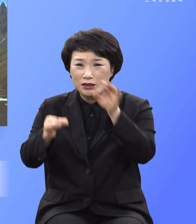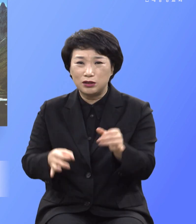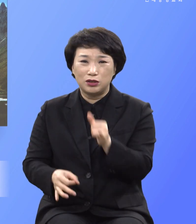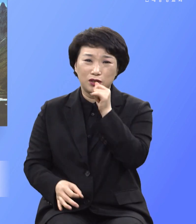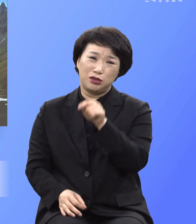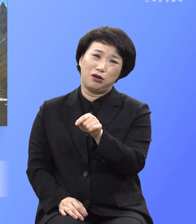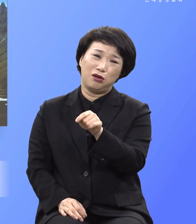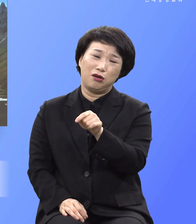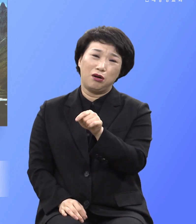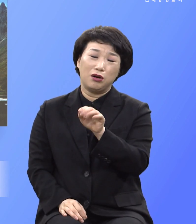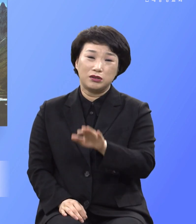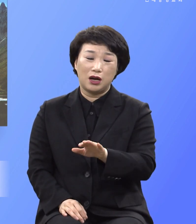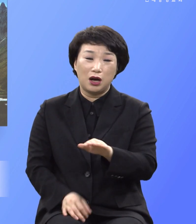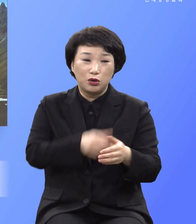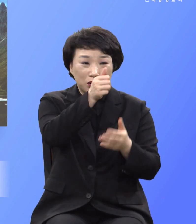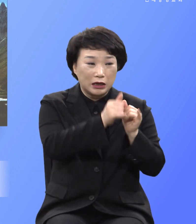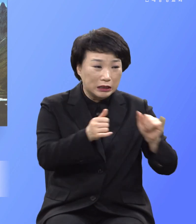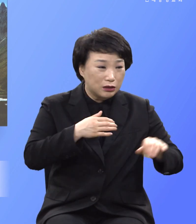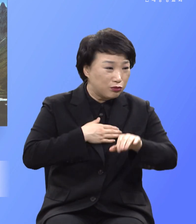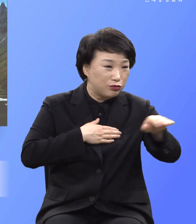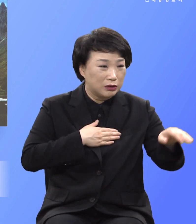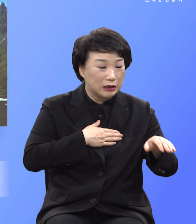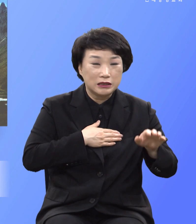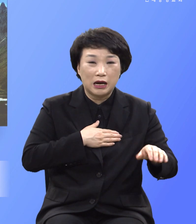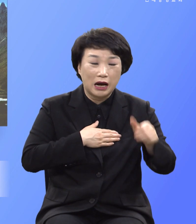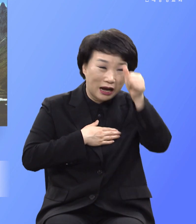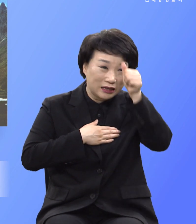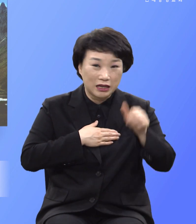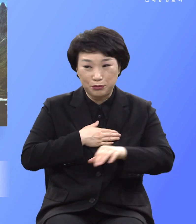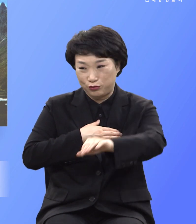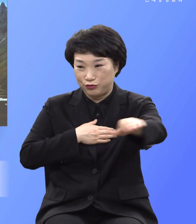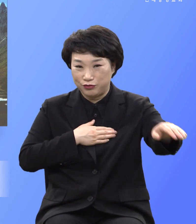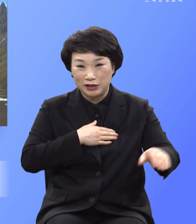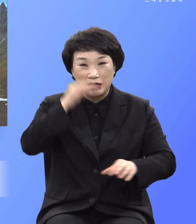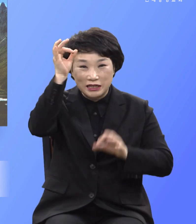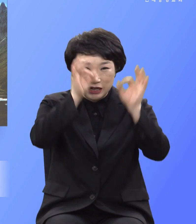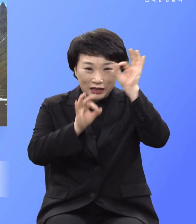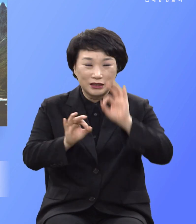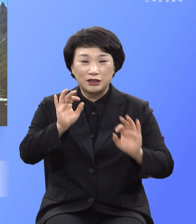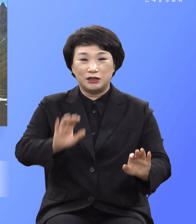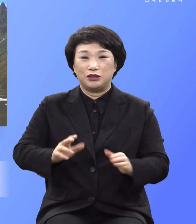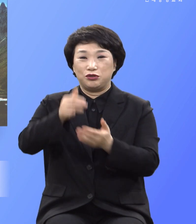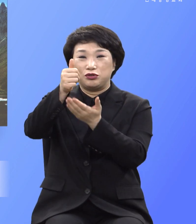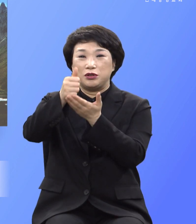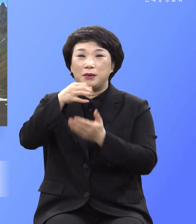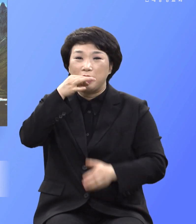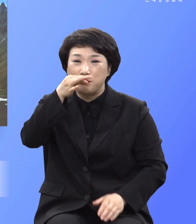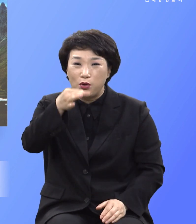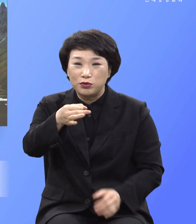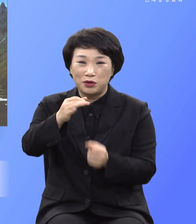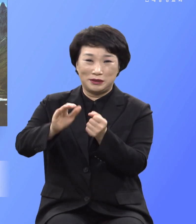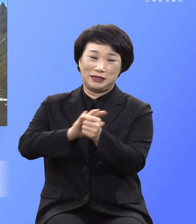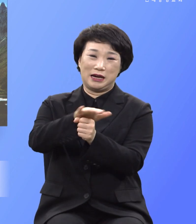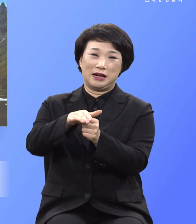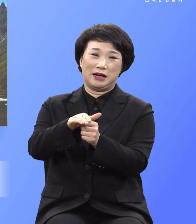죄인된 아담을 찾으시는 애절한 사랑입니다 나와